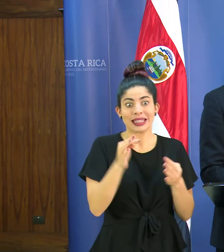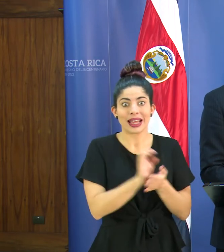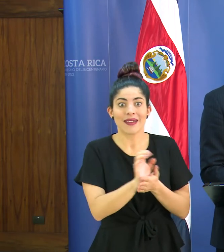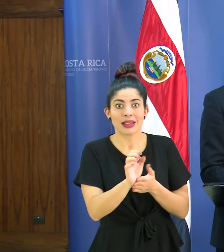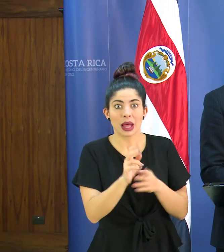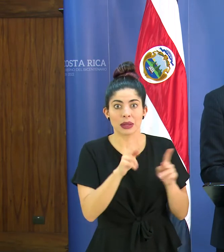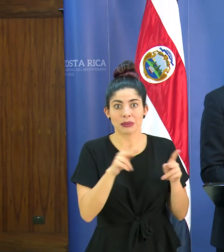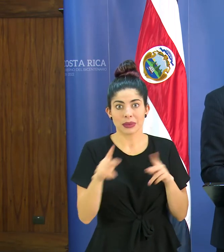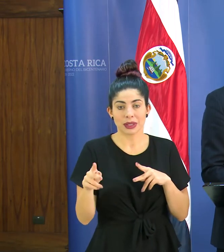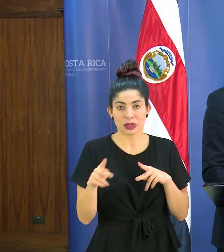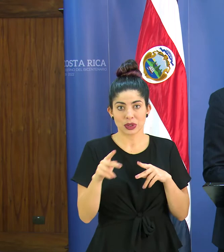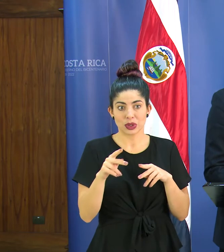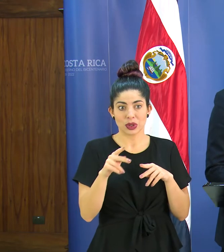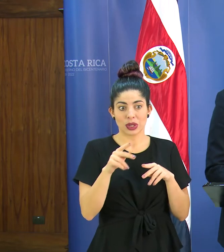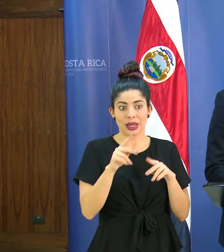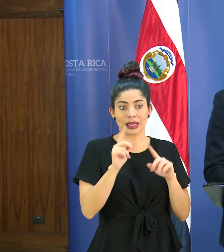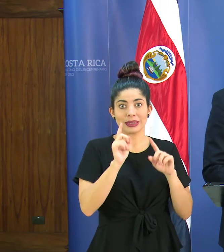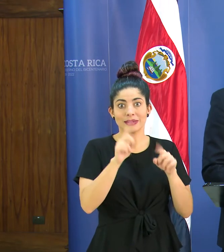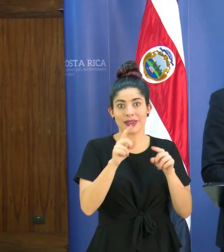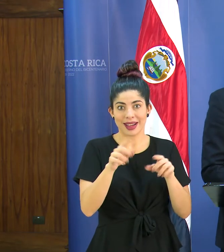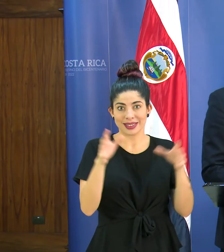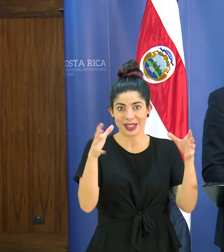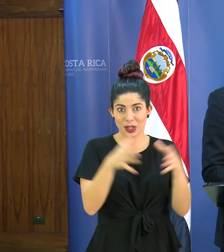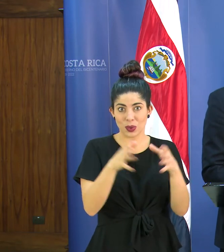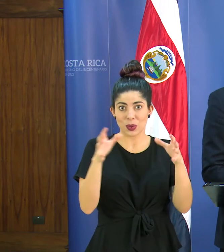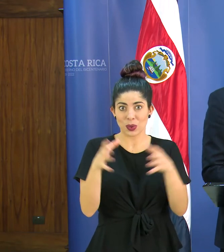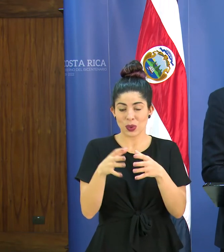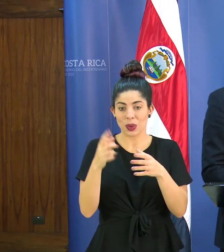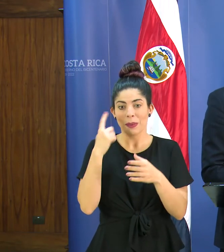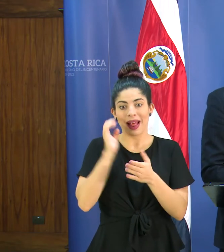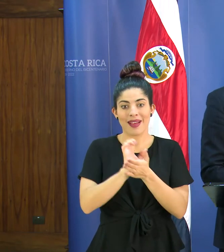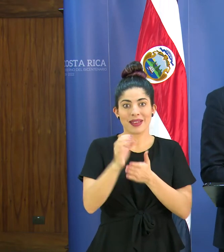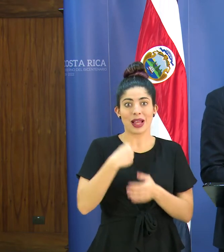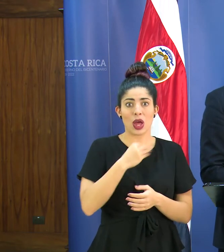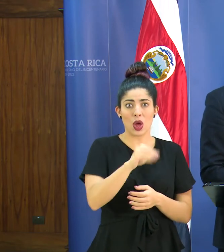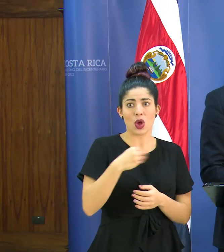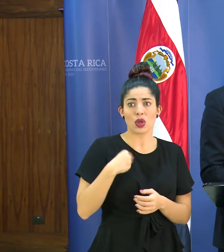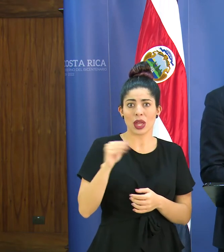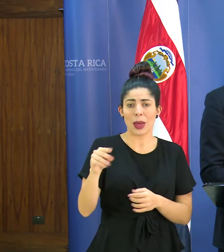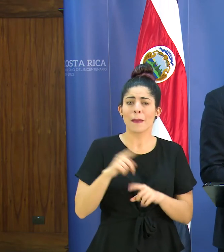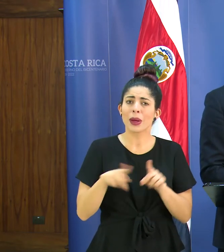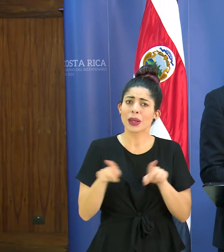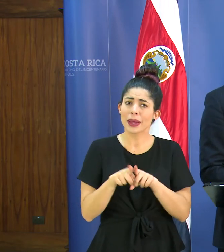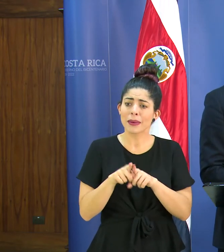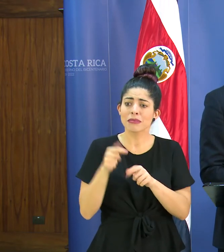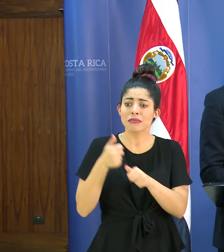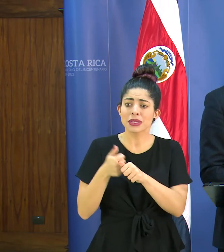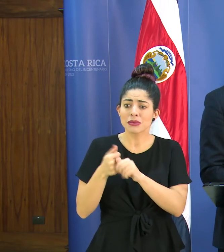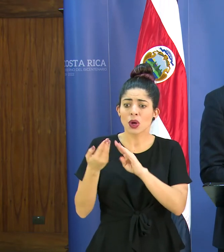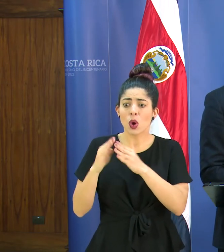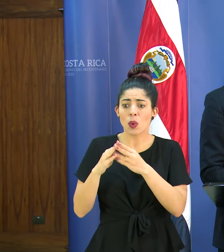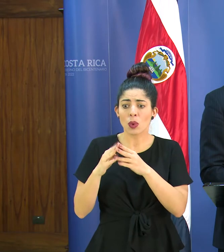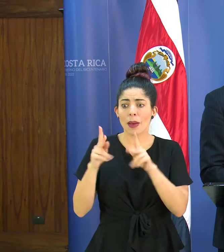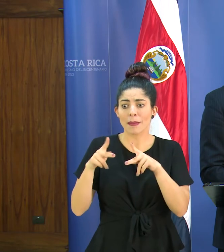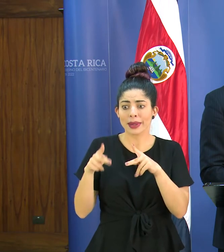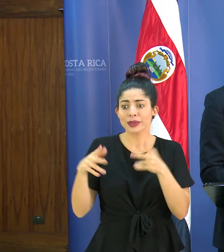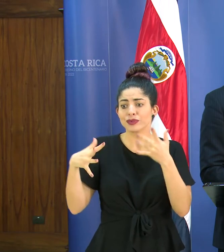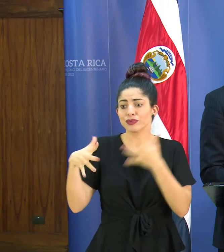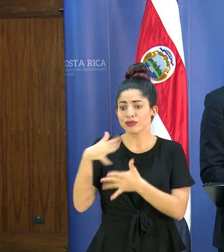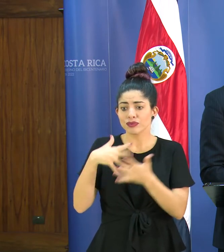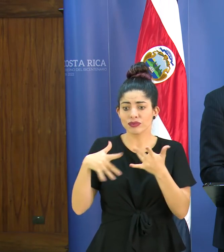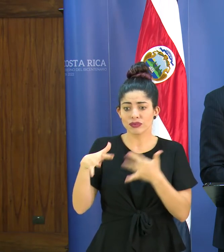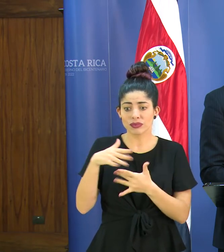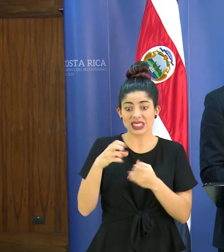que la gente esté ahí reunida evitar el contagio pero también en sus comunidades están reunidas las personas